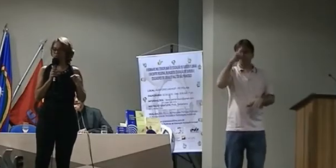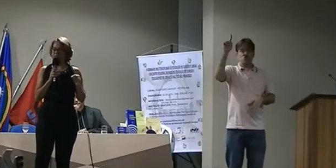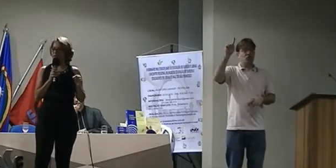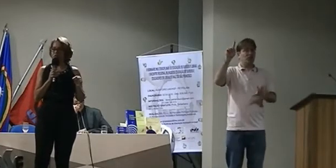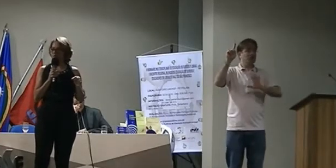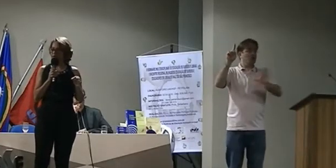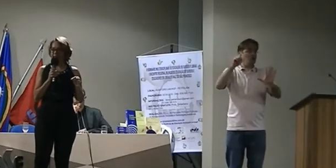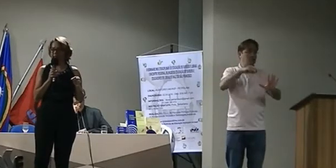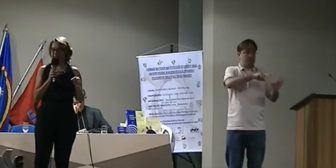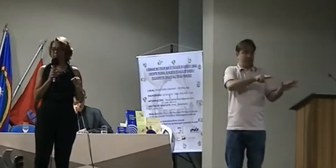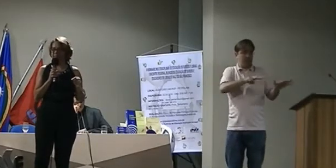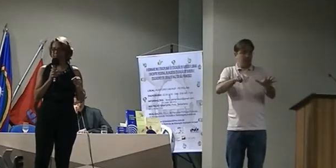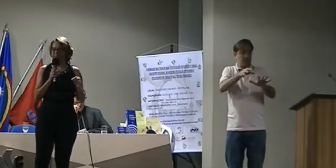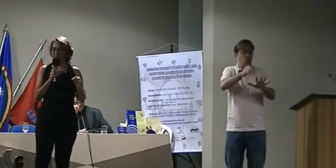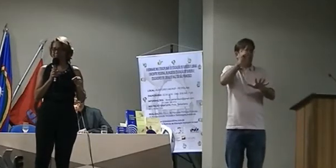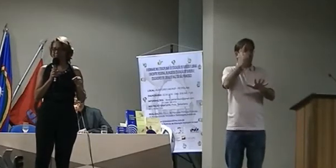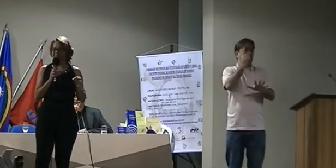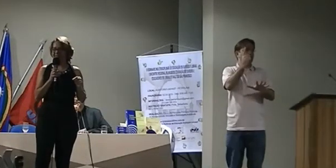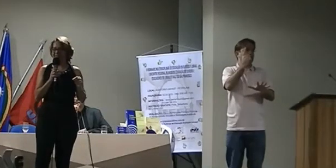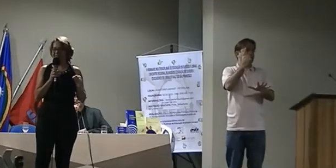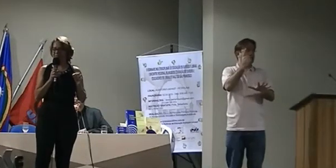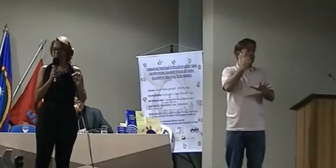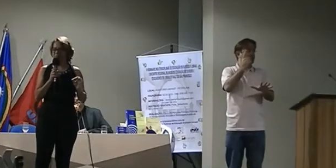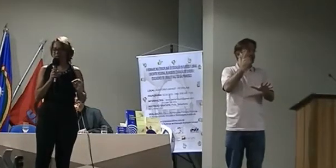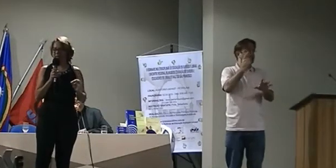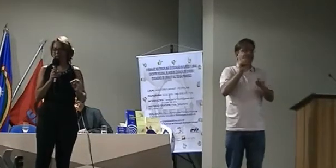gente não consegue. Não consegue.